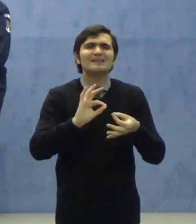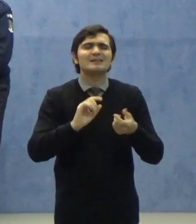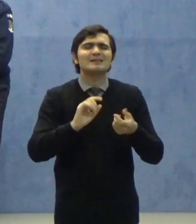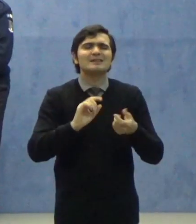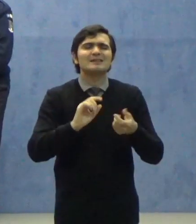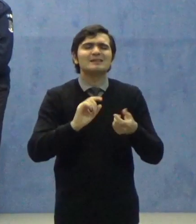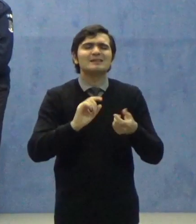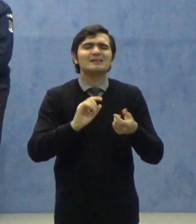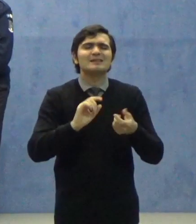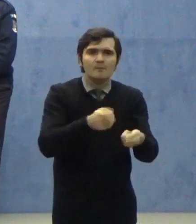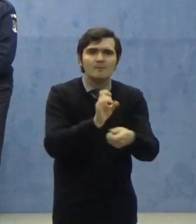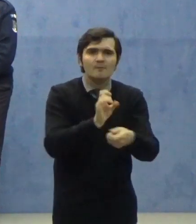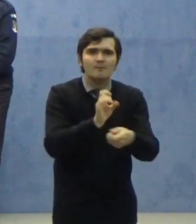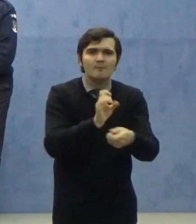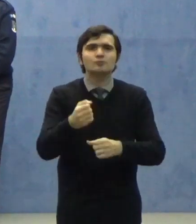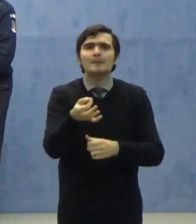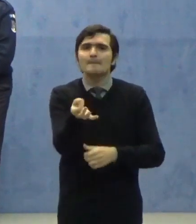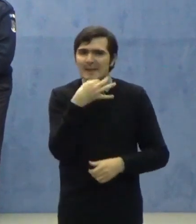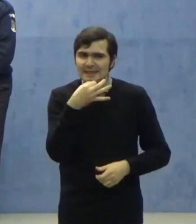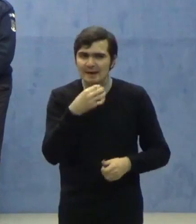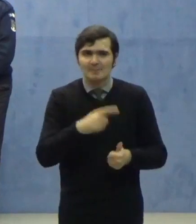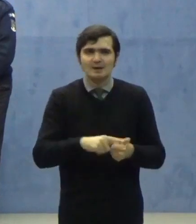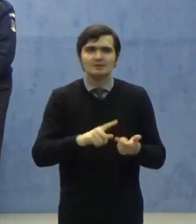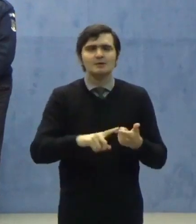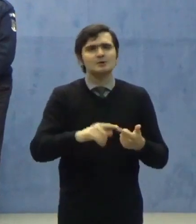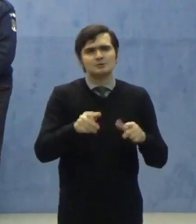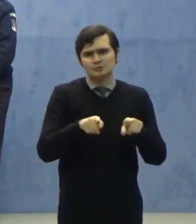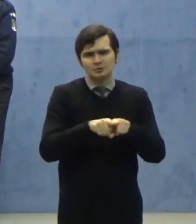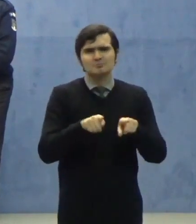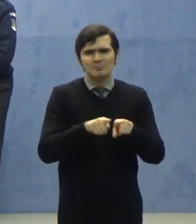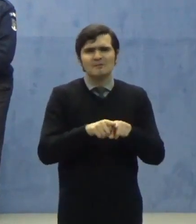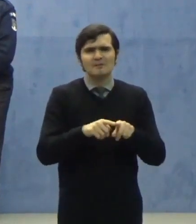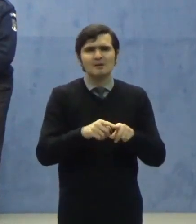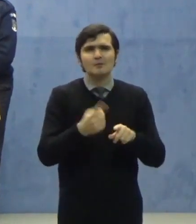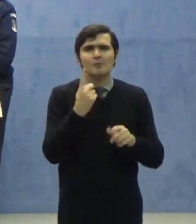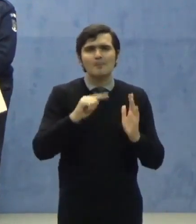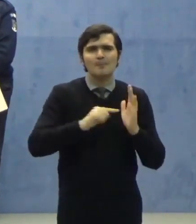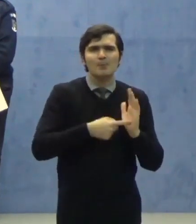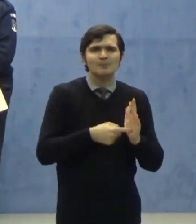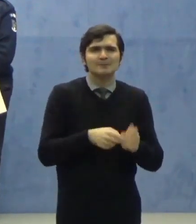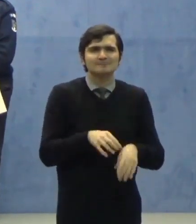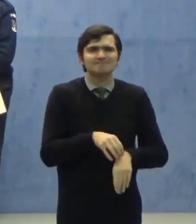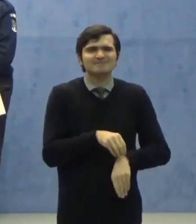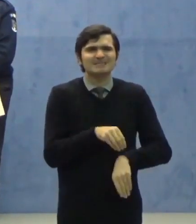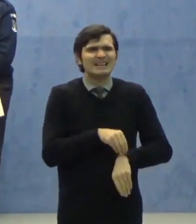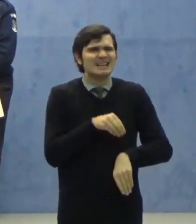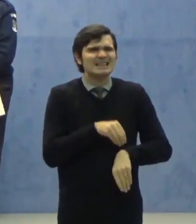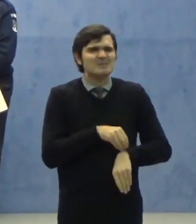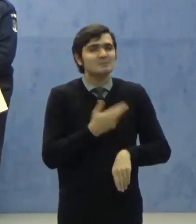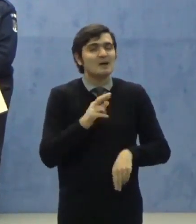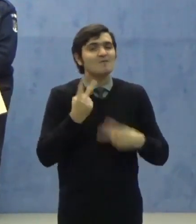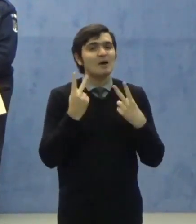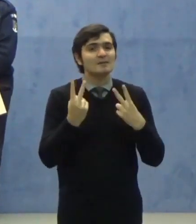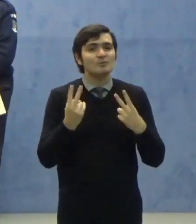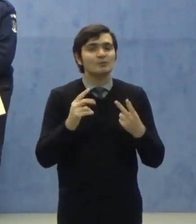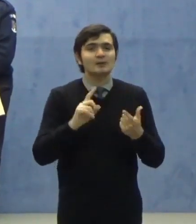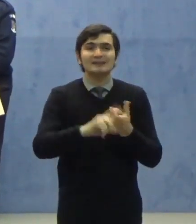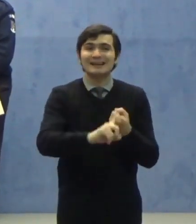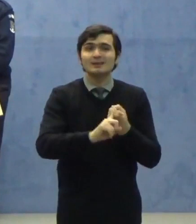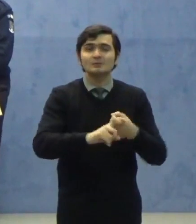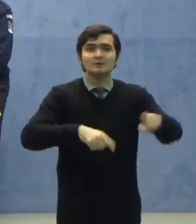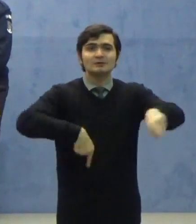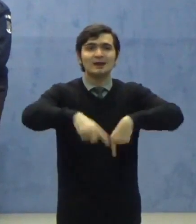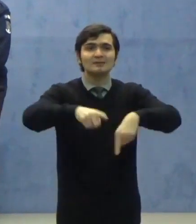cu medicamente și, evident, un punct delicat, dar foarte important, cu privire la